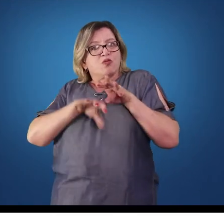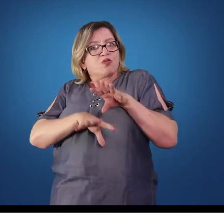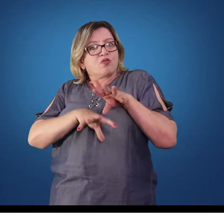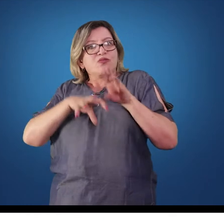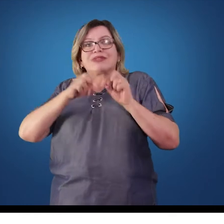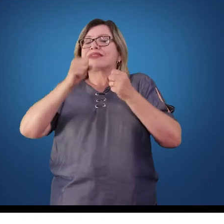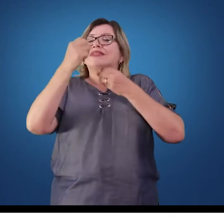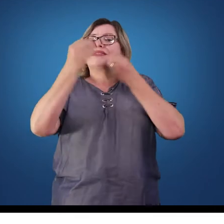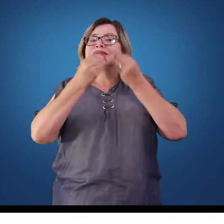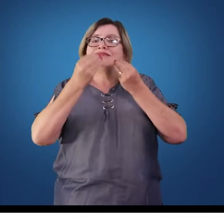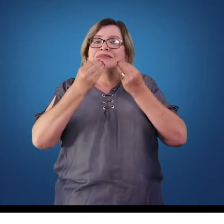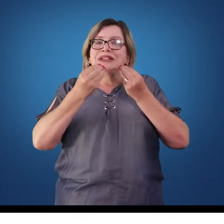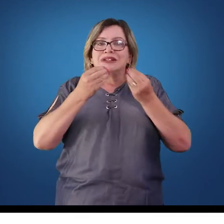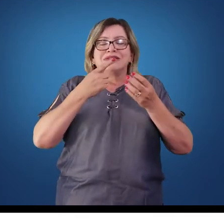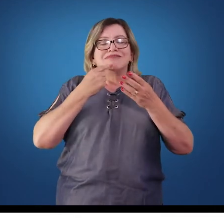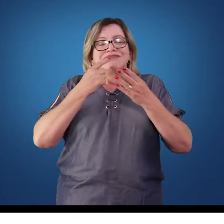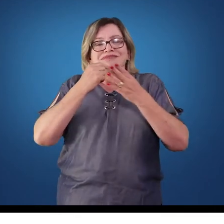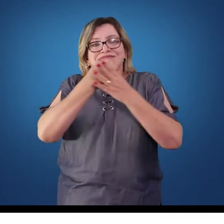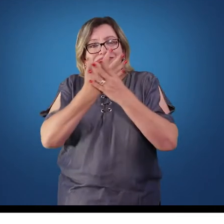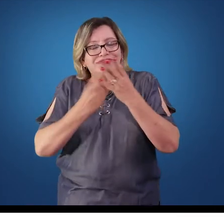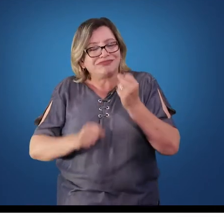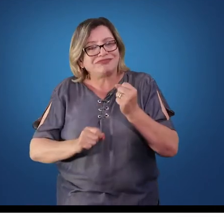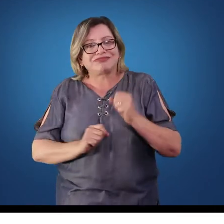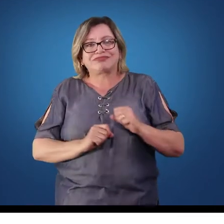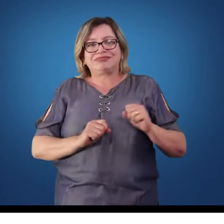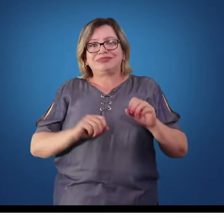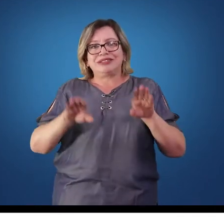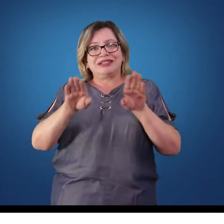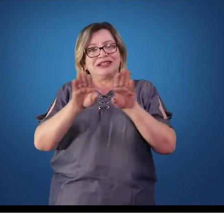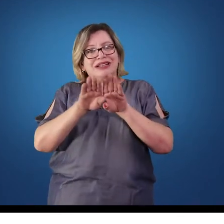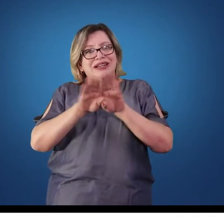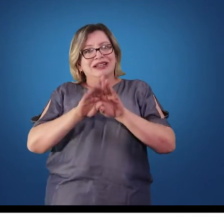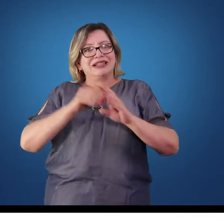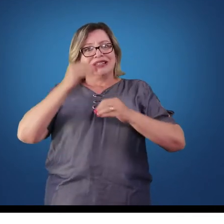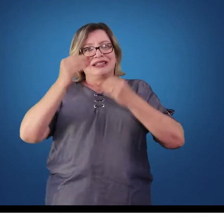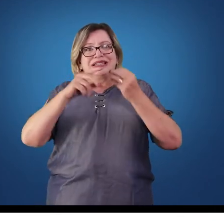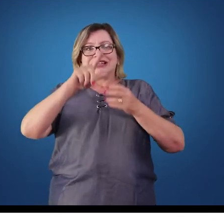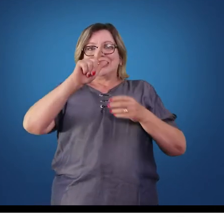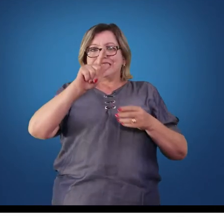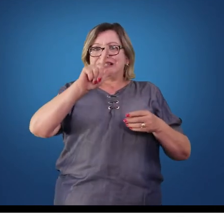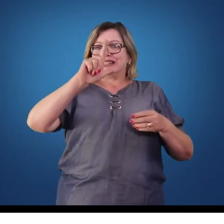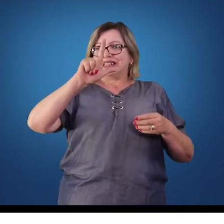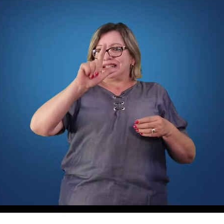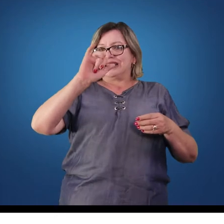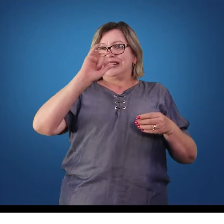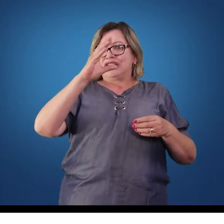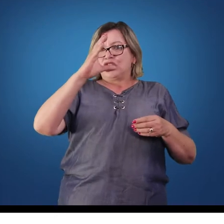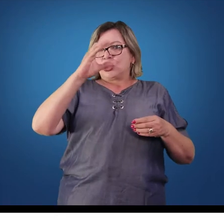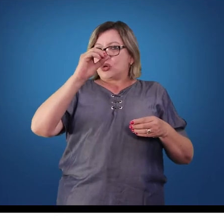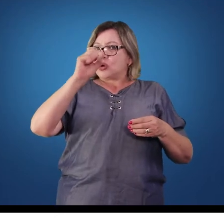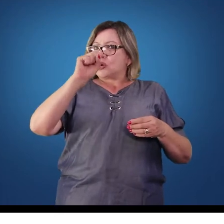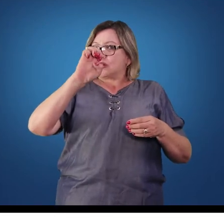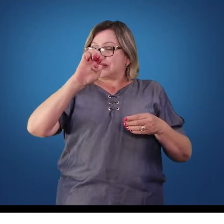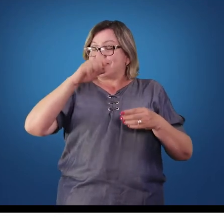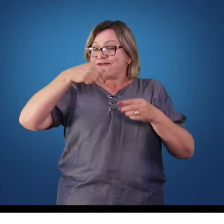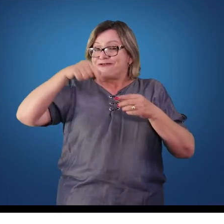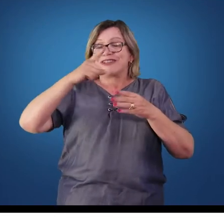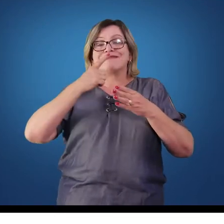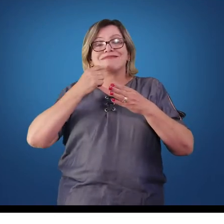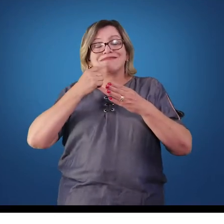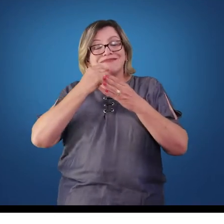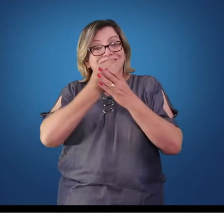essa glicose pela parede intestinal, que por sua vez, essa glicose entra na corrente sanguínea,